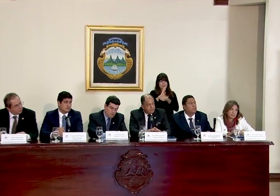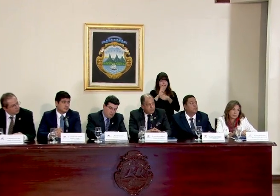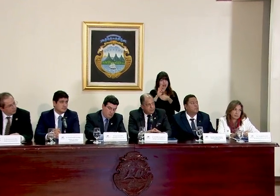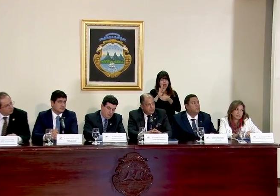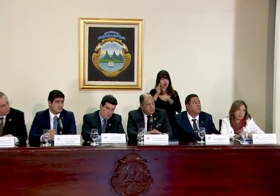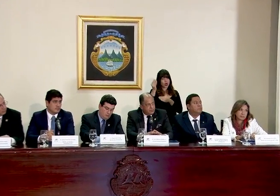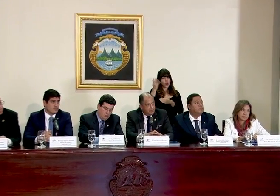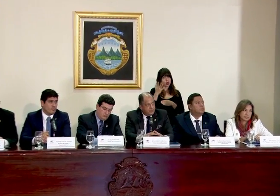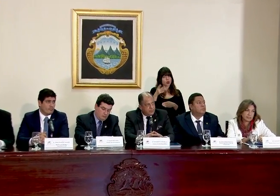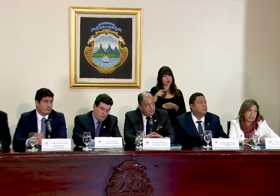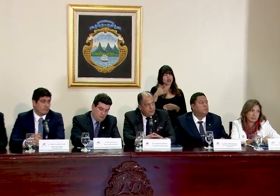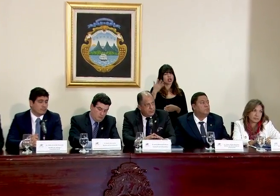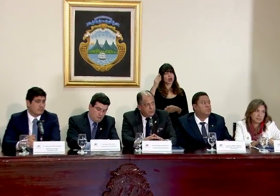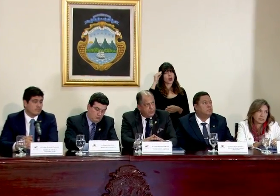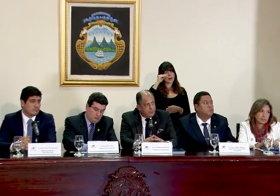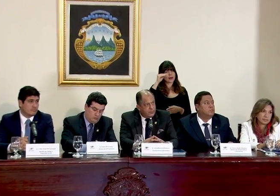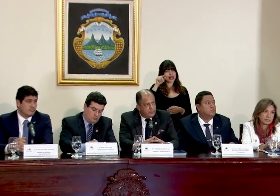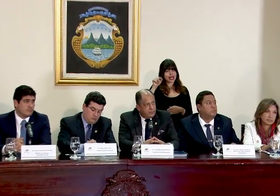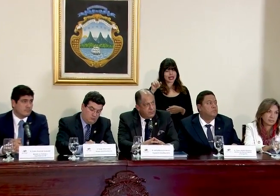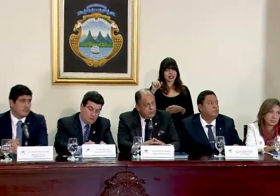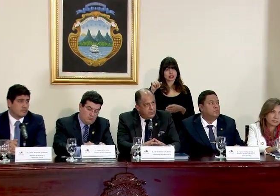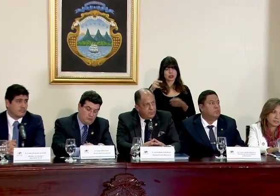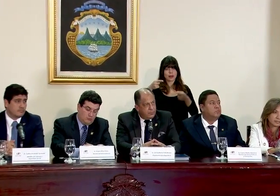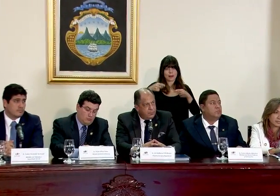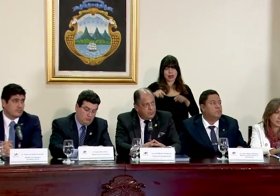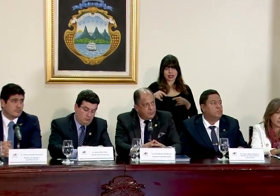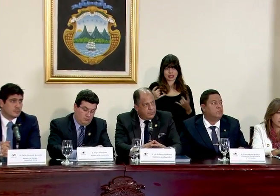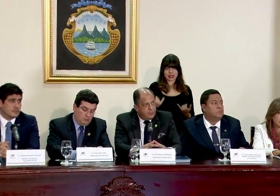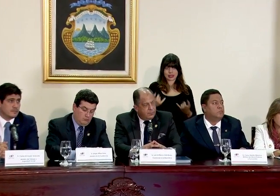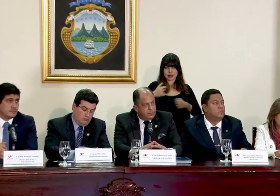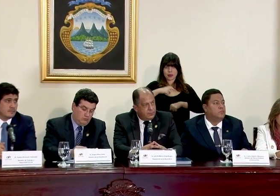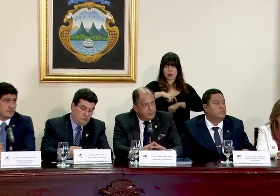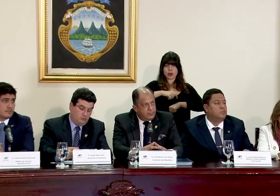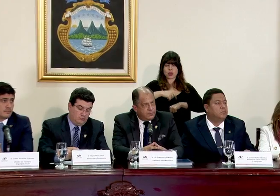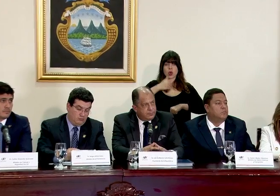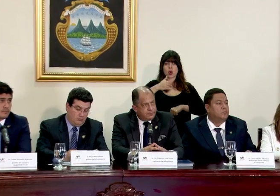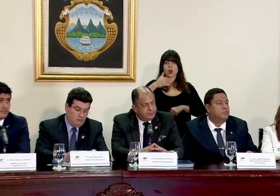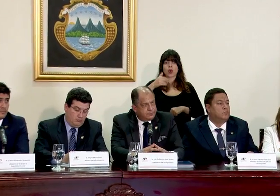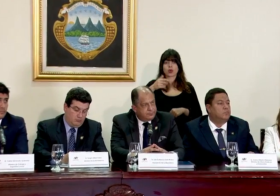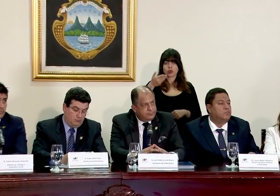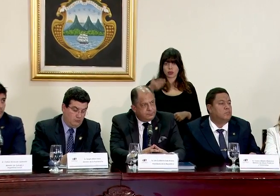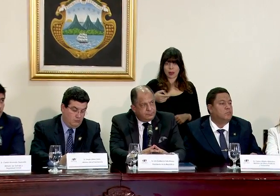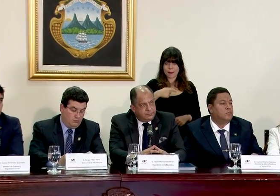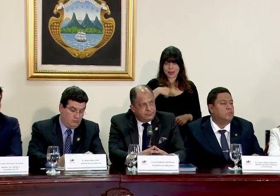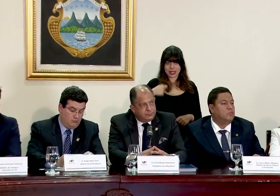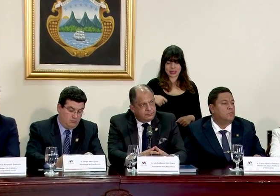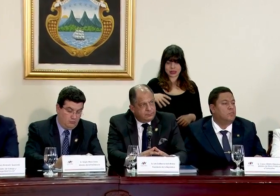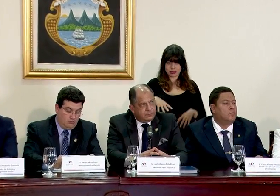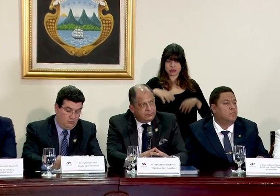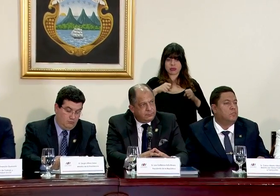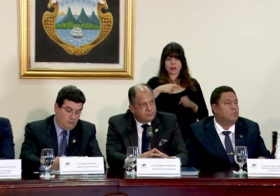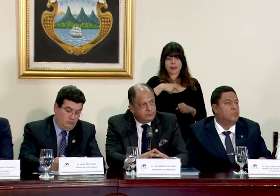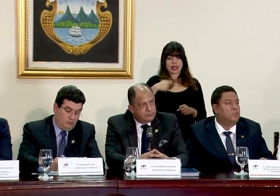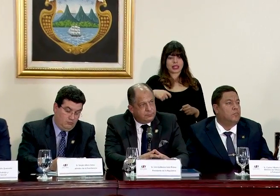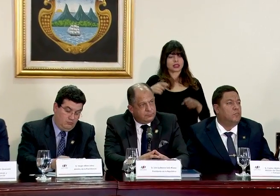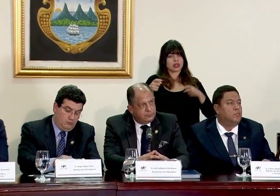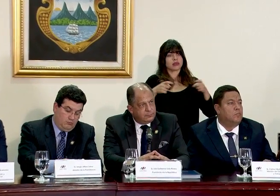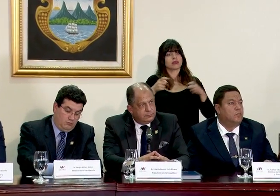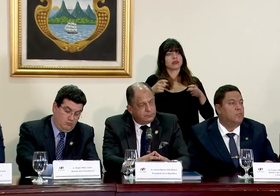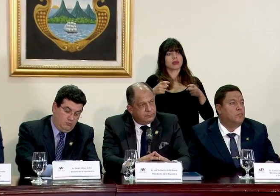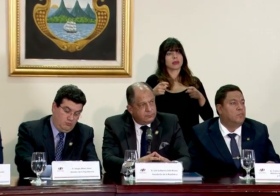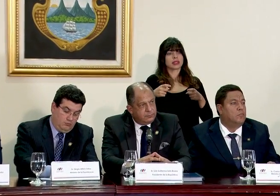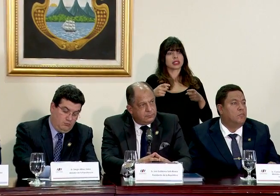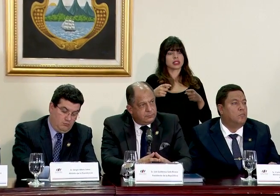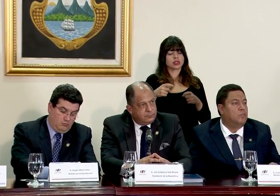que opina que esto suceda en estos momentos cuando usted es presidente llega a la presidencia de la república una administración